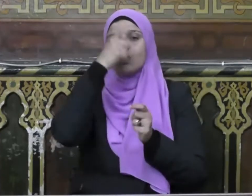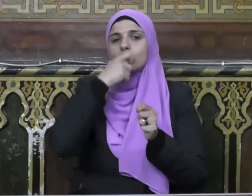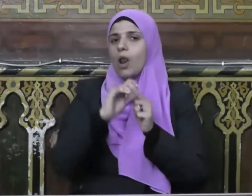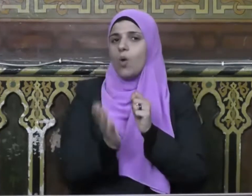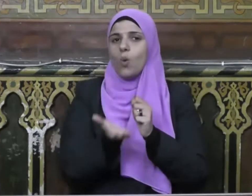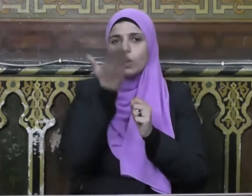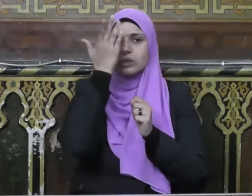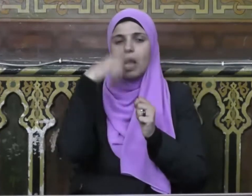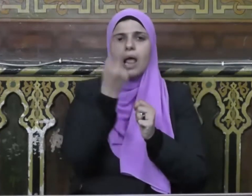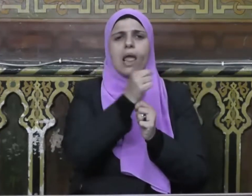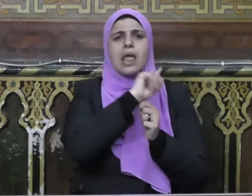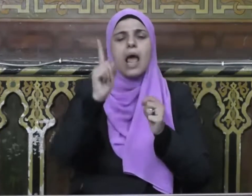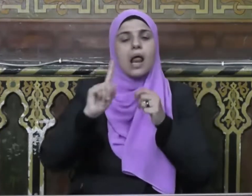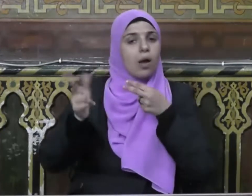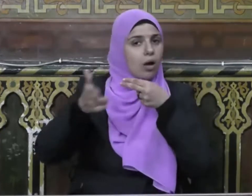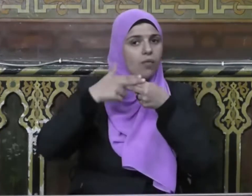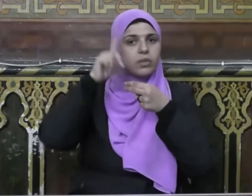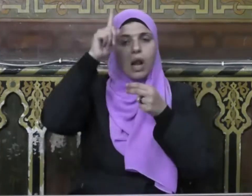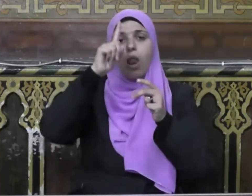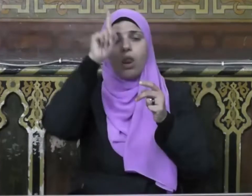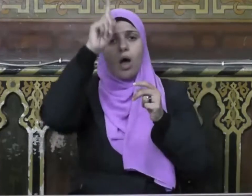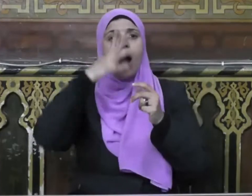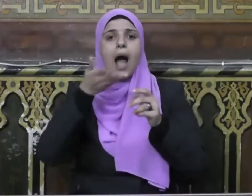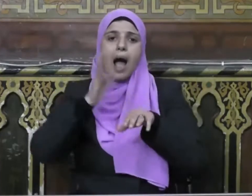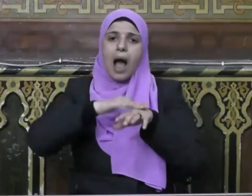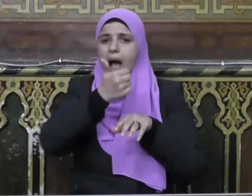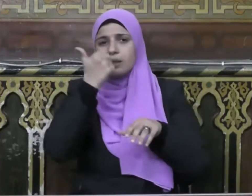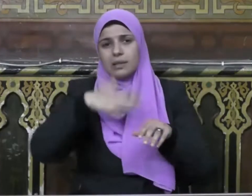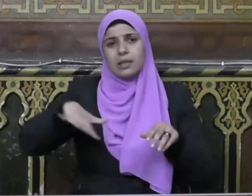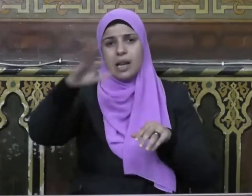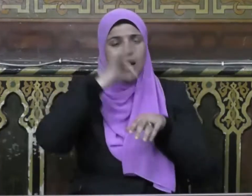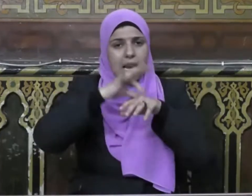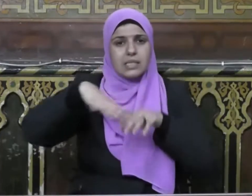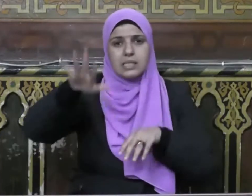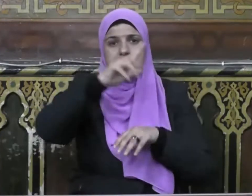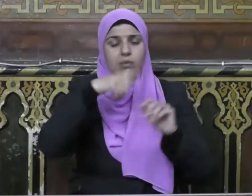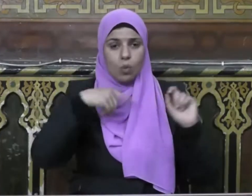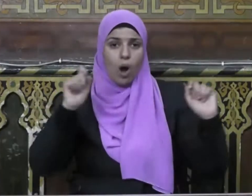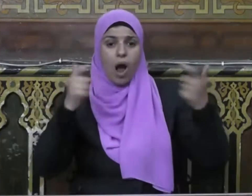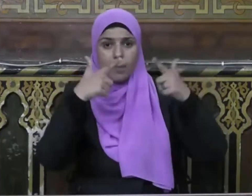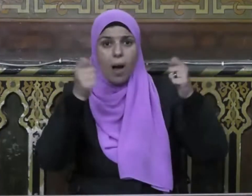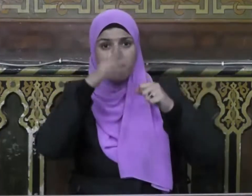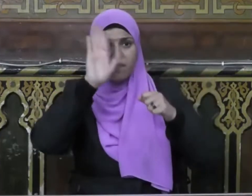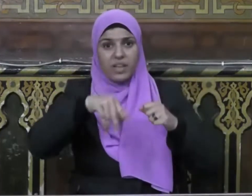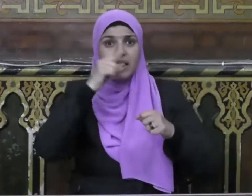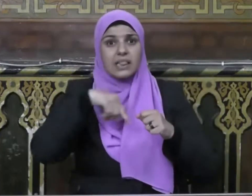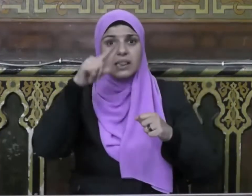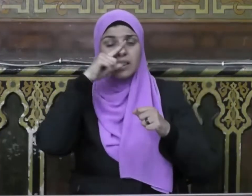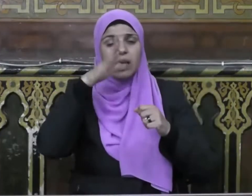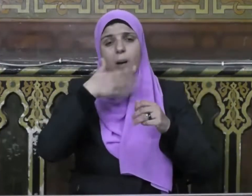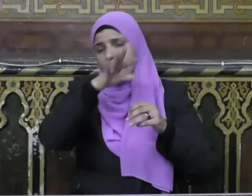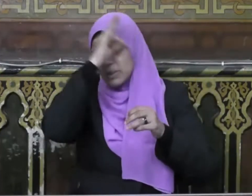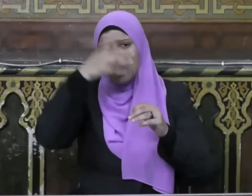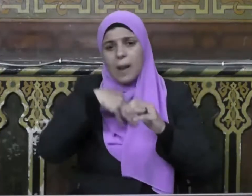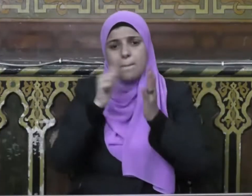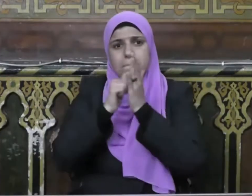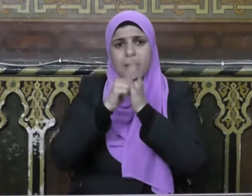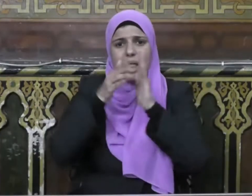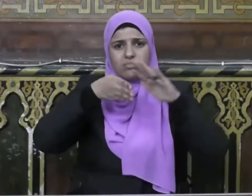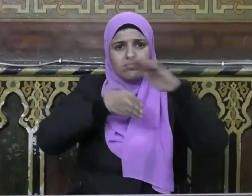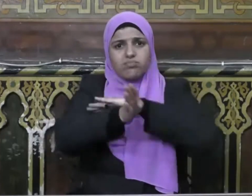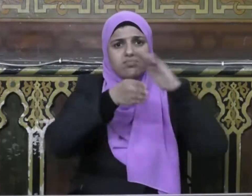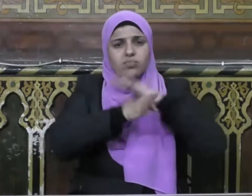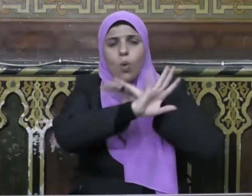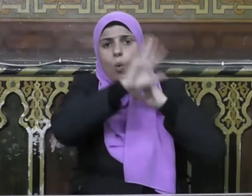قال تعالى لا ينهاكم الله عن الذين لم يقاتلوكم في الدين ولم يخرجوكم